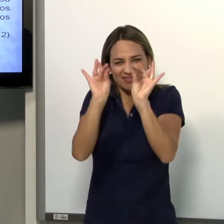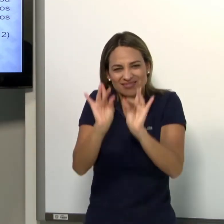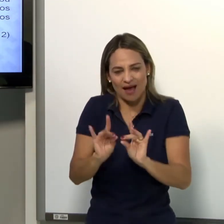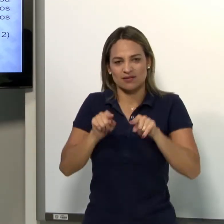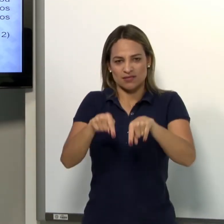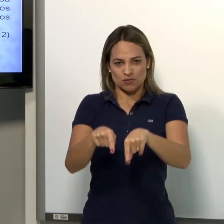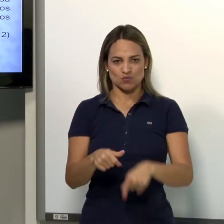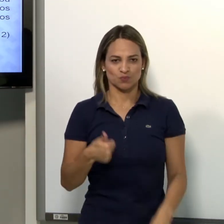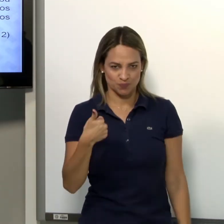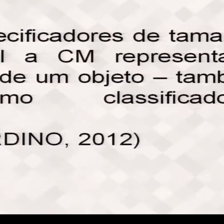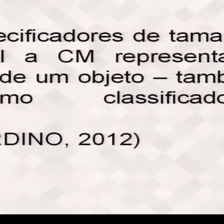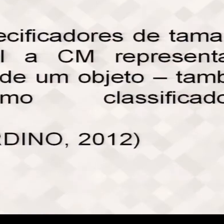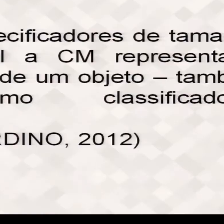detalhar um instrumento também.